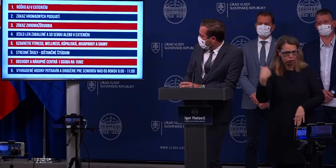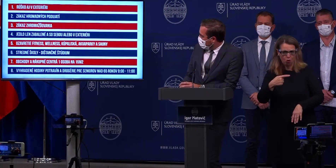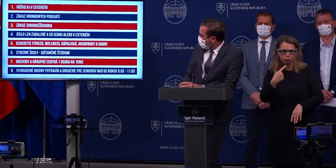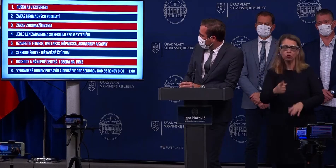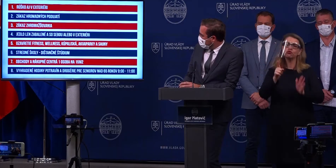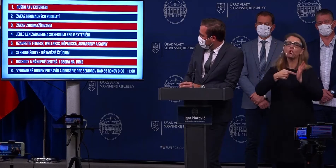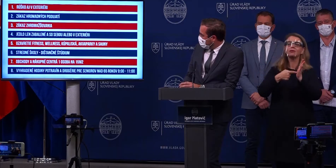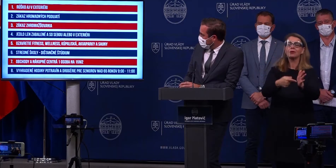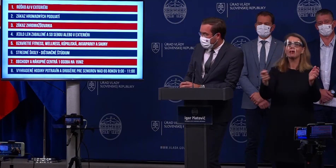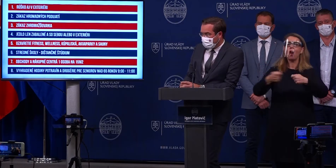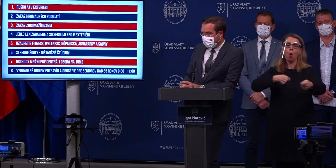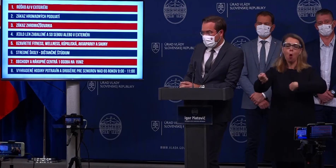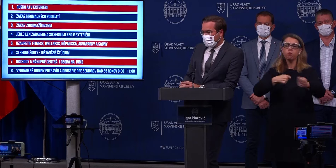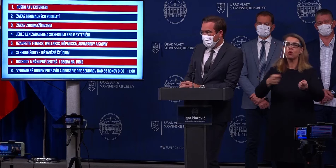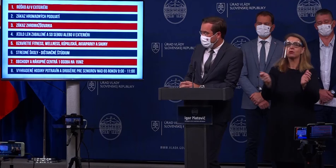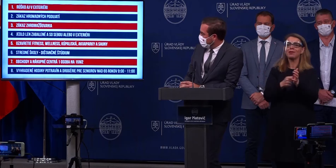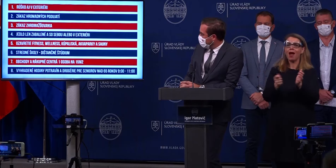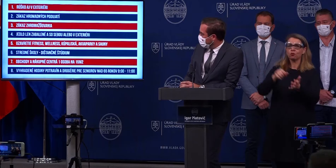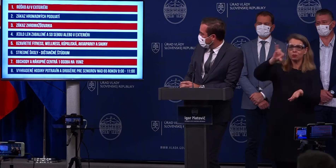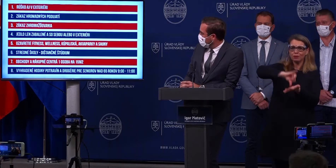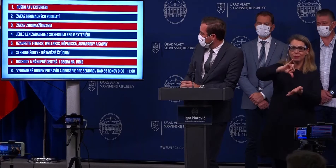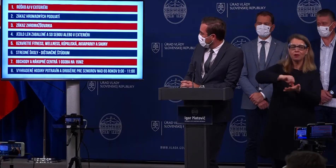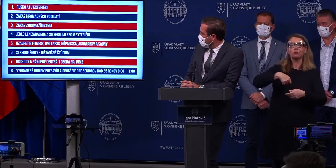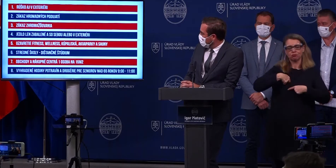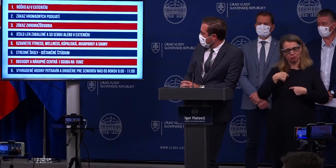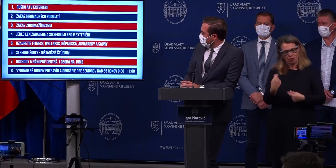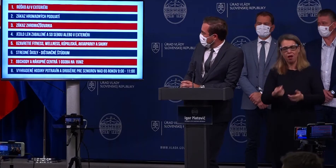obchodov a nákupných centier. Zavádzame opäť pravidlo.